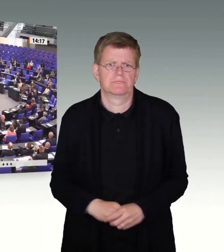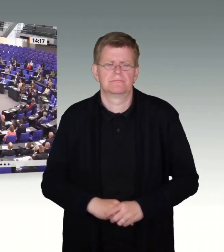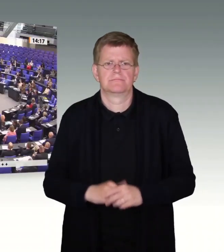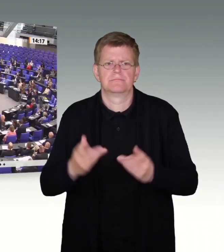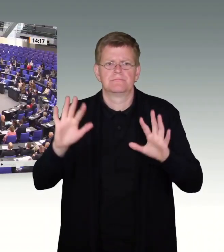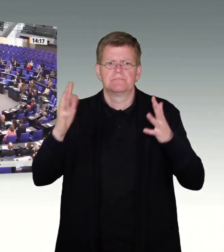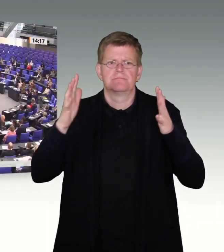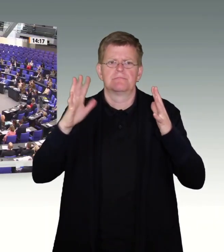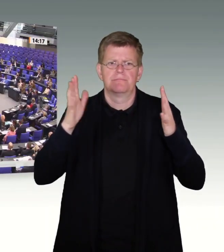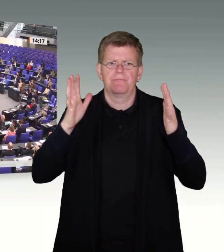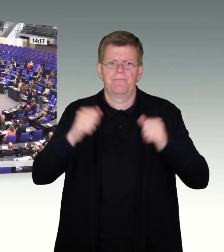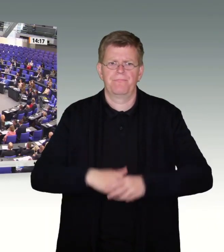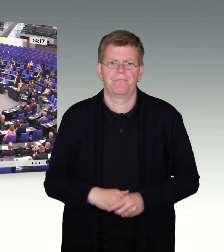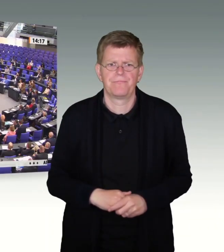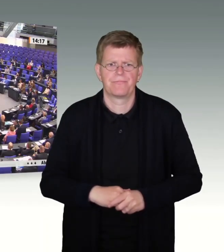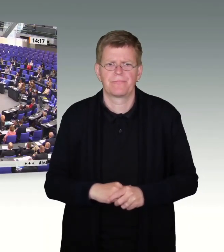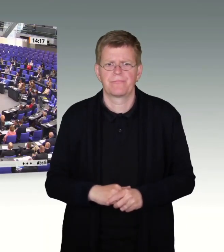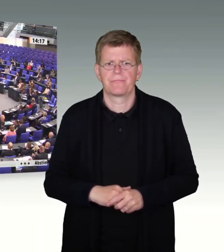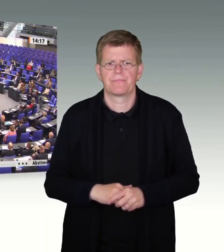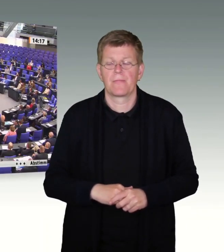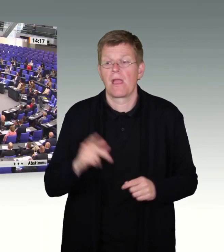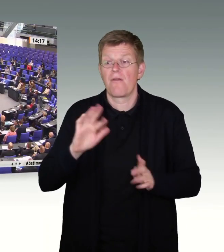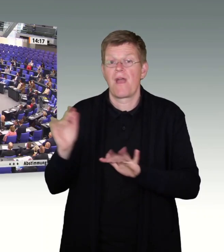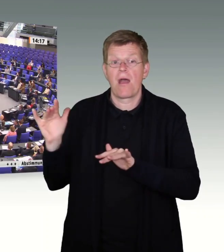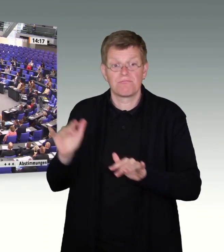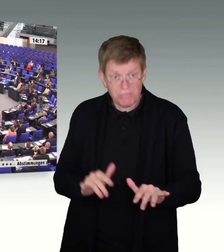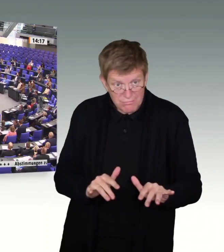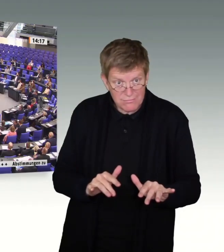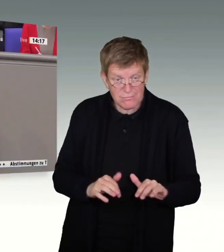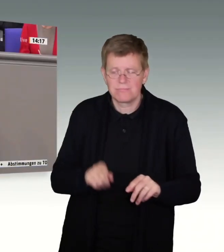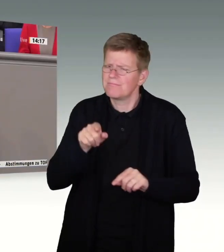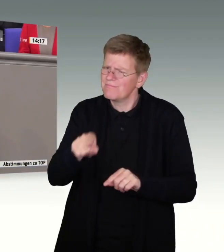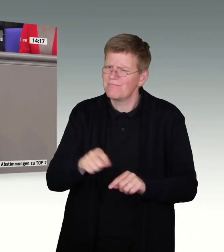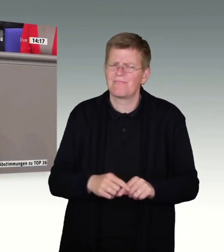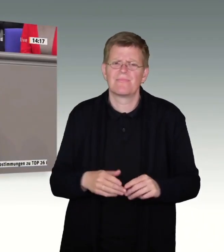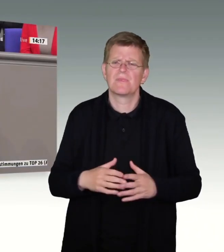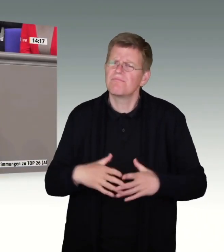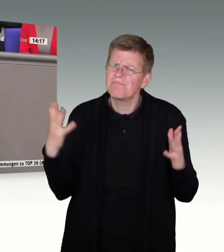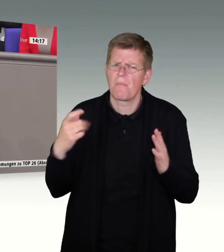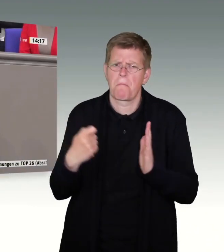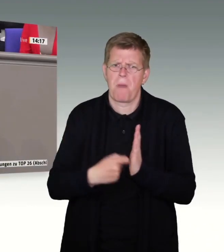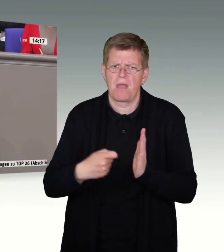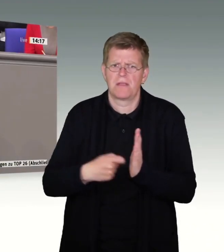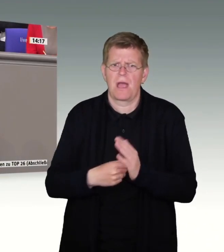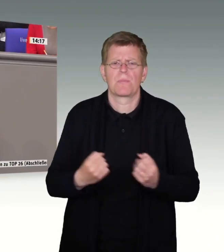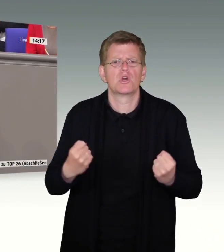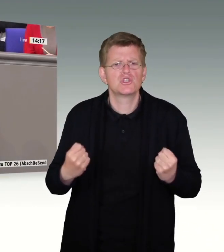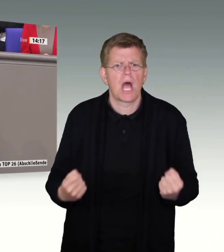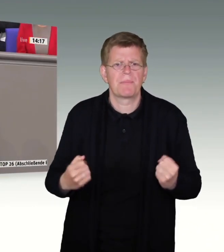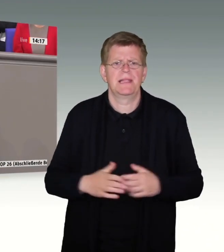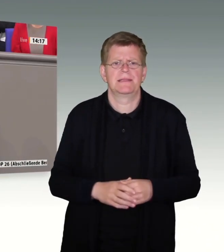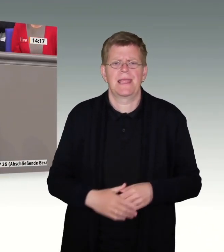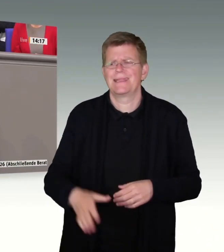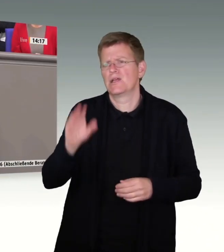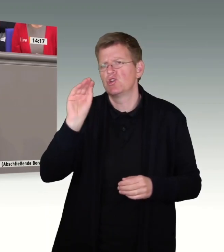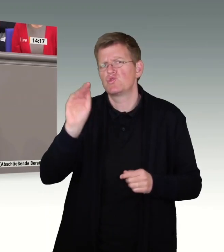Unsere migrantischen Mitbürgerinnen und Mitbürger leisten einen wichtigen und großen Beitrag an die Stabilität und Zukunftsfähigkeit